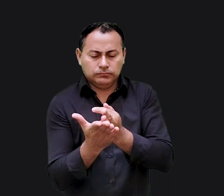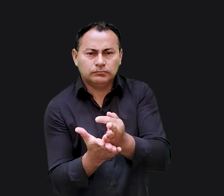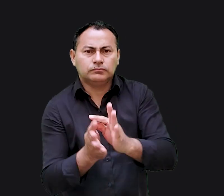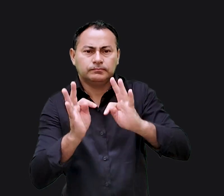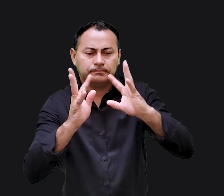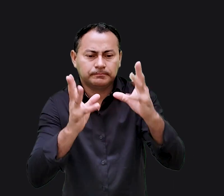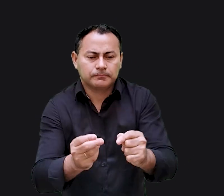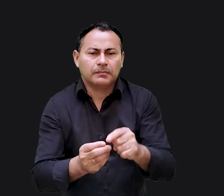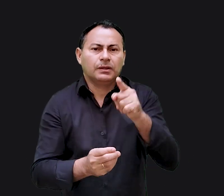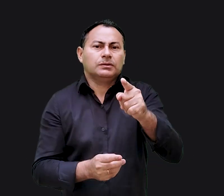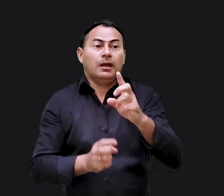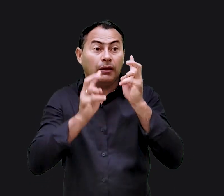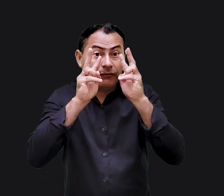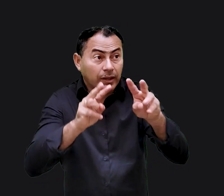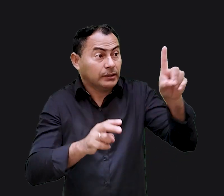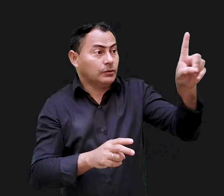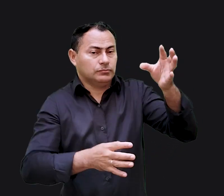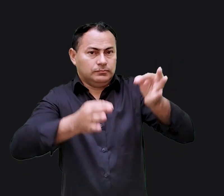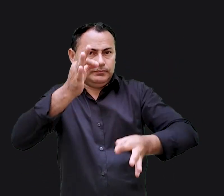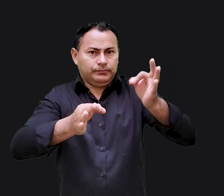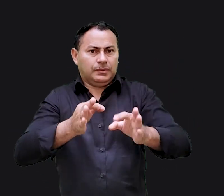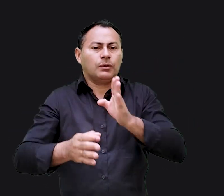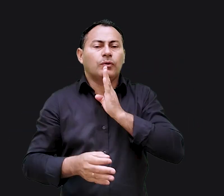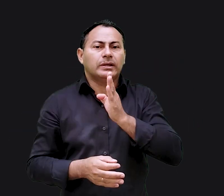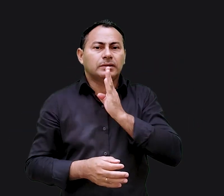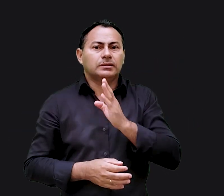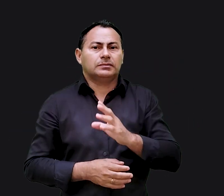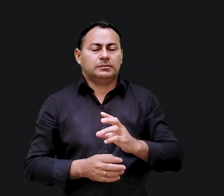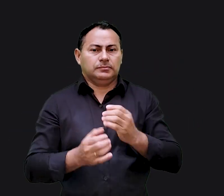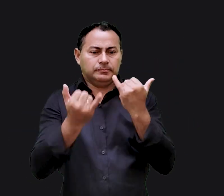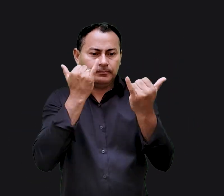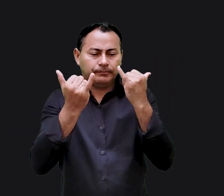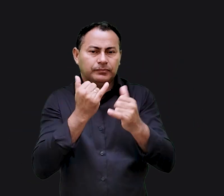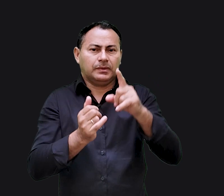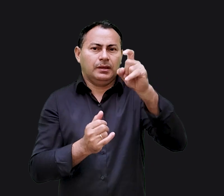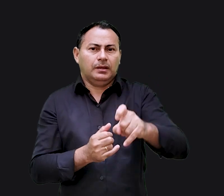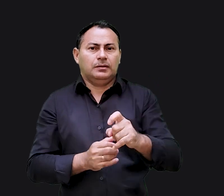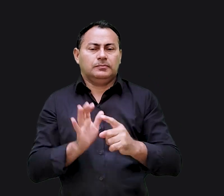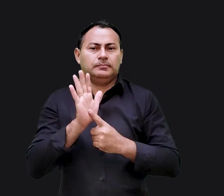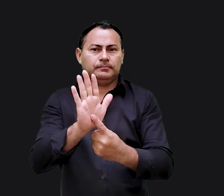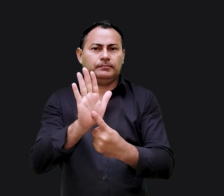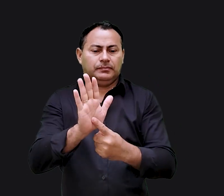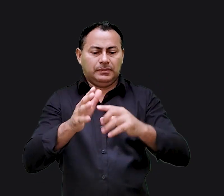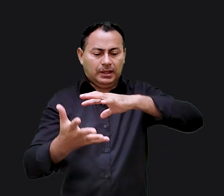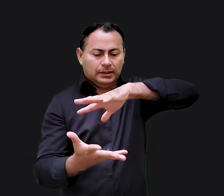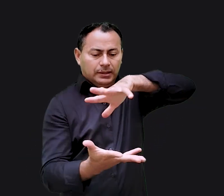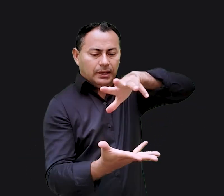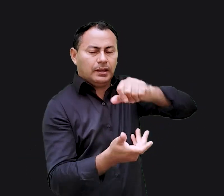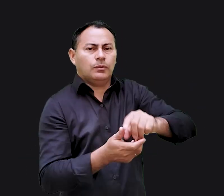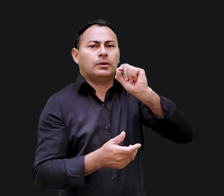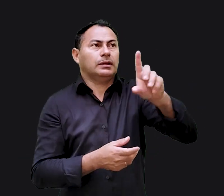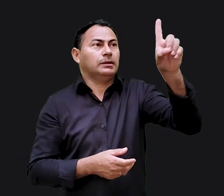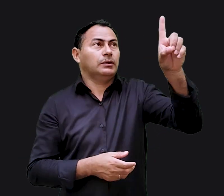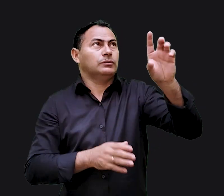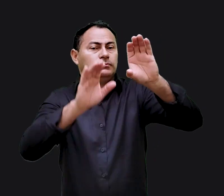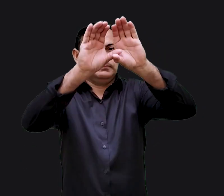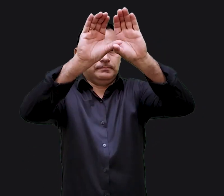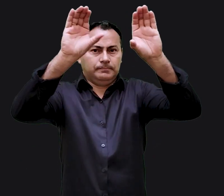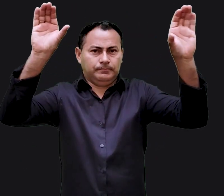e retidão absoluta, se você vê Deus como justiça, se você conhece esses atributos que são uma expressão na Terra do que Deus